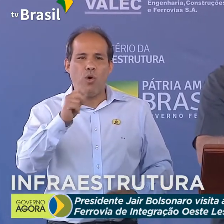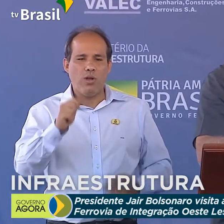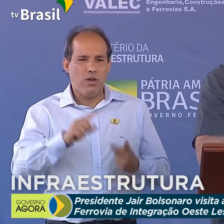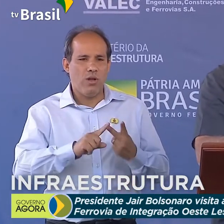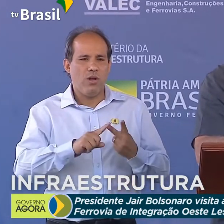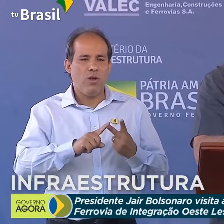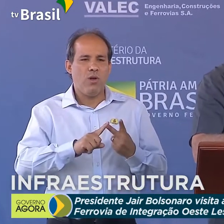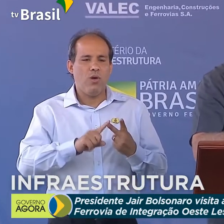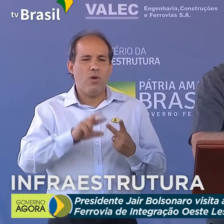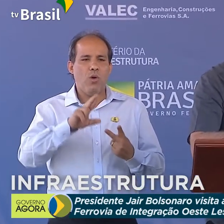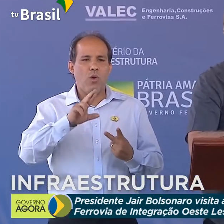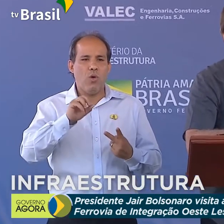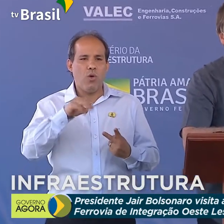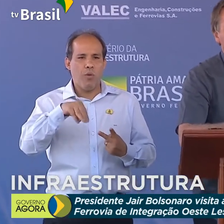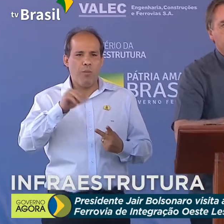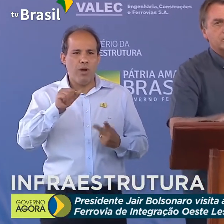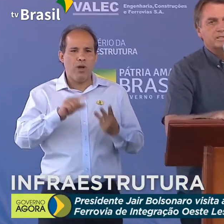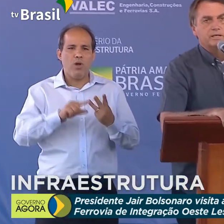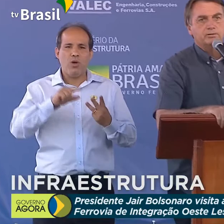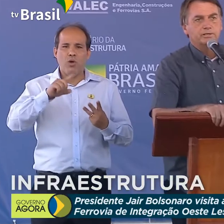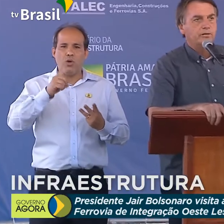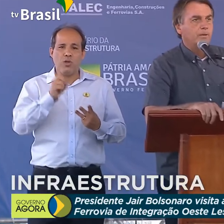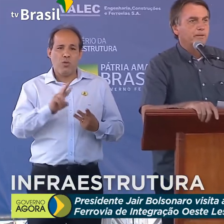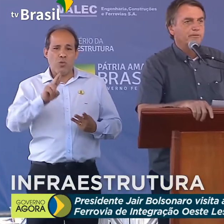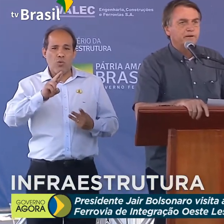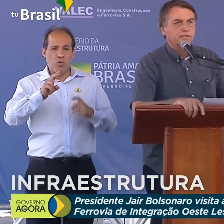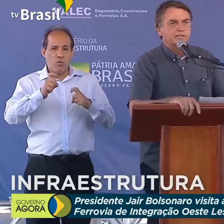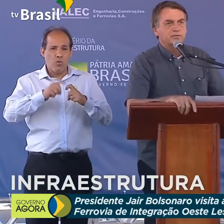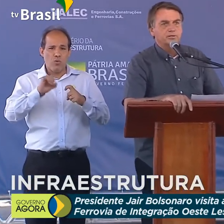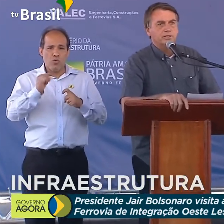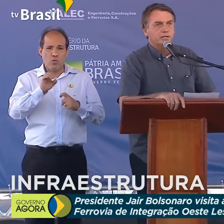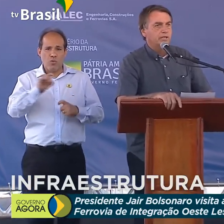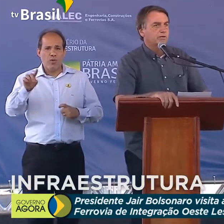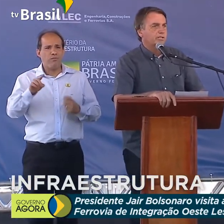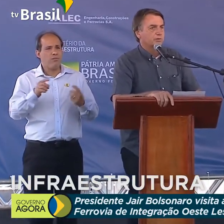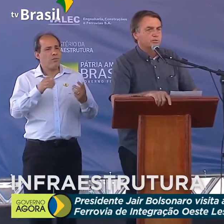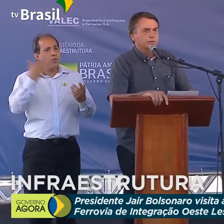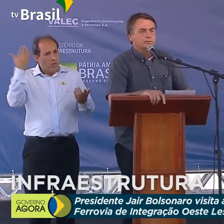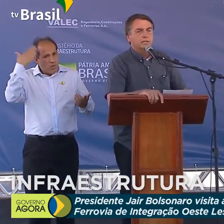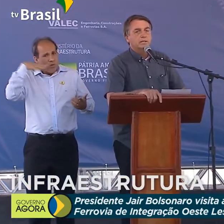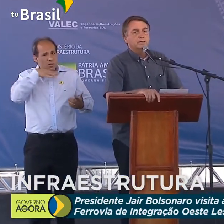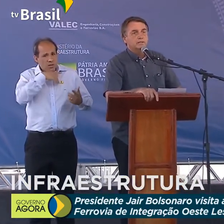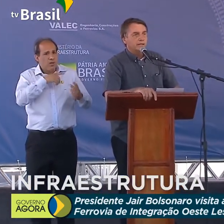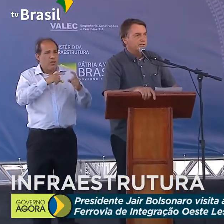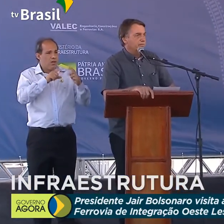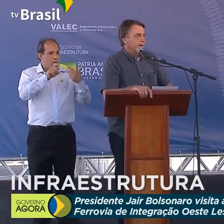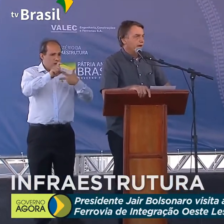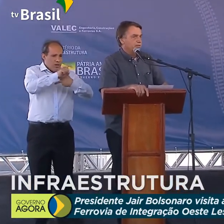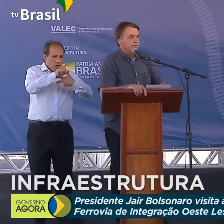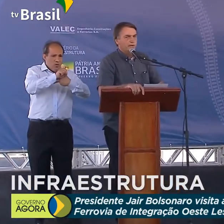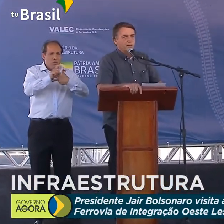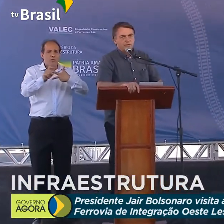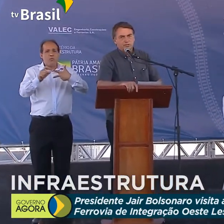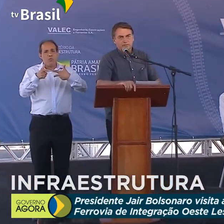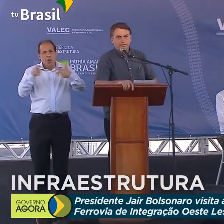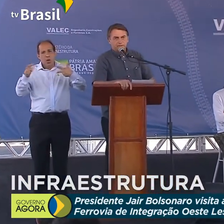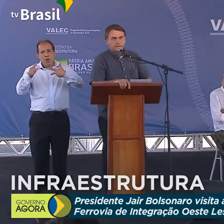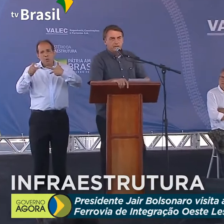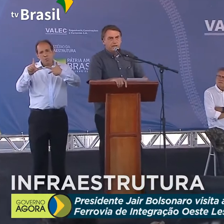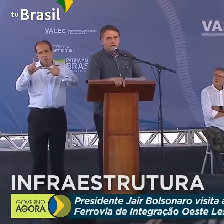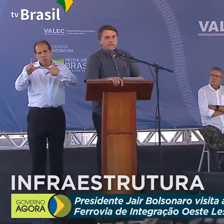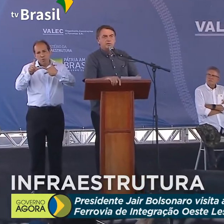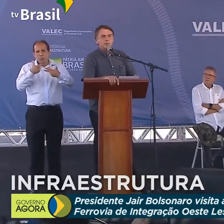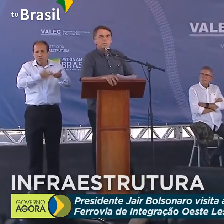Roma e o doutor João, demonstrando que há uma perfeita sintonia entre o Executivo e grande parte do Parlamento